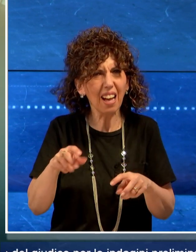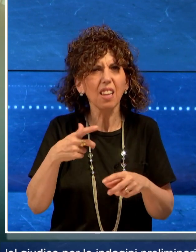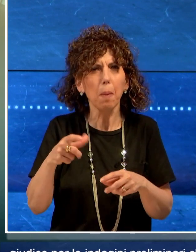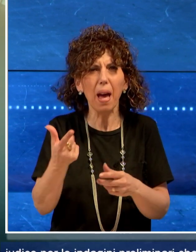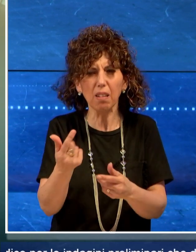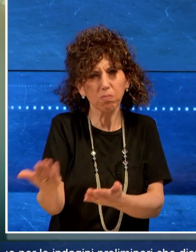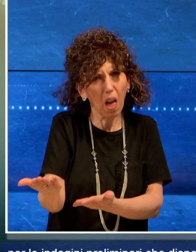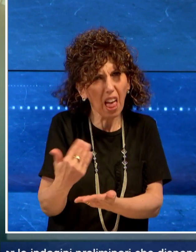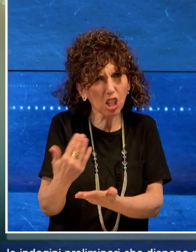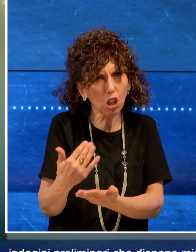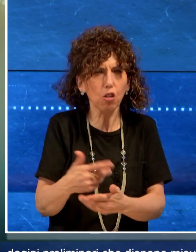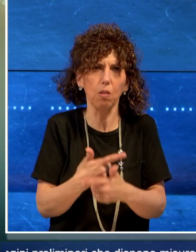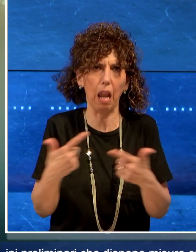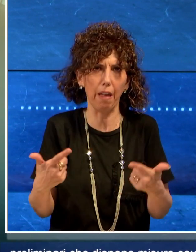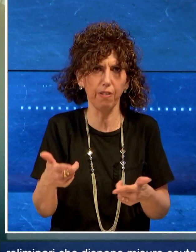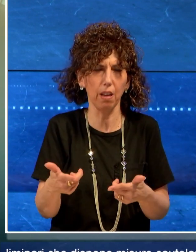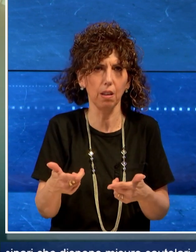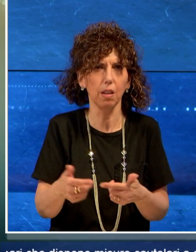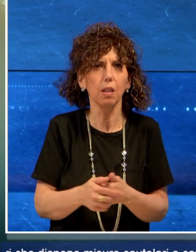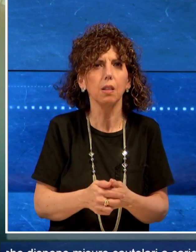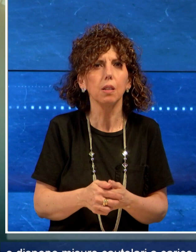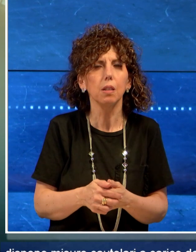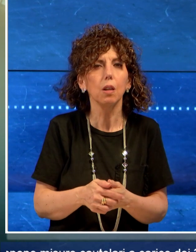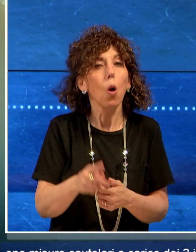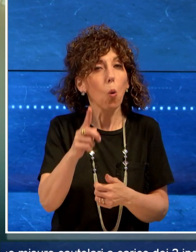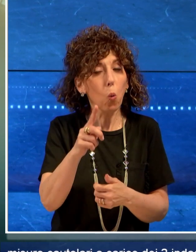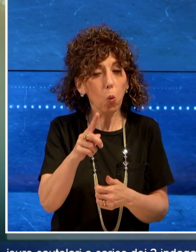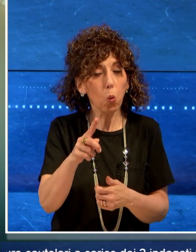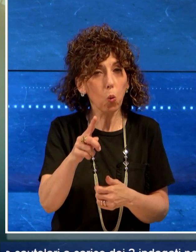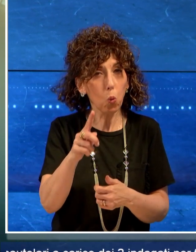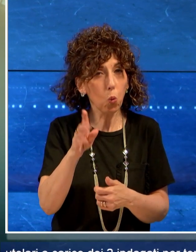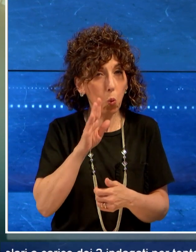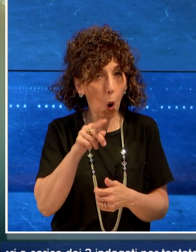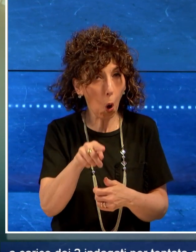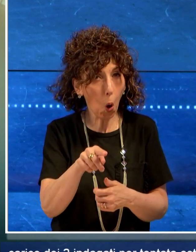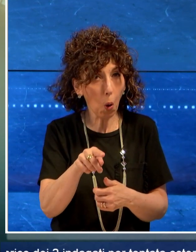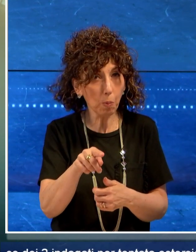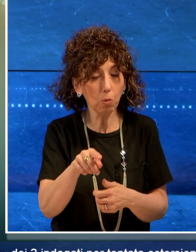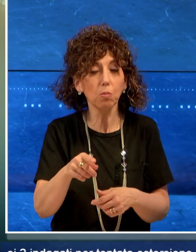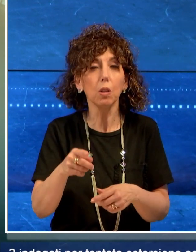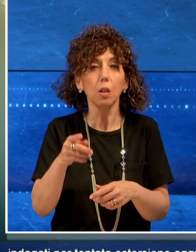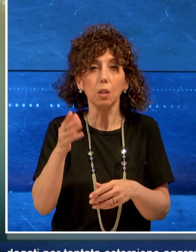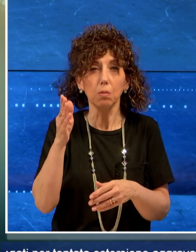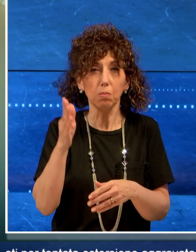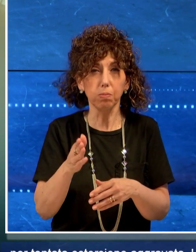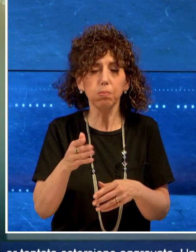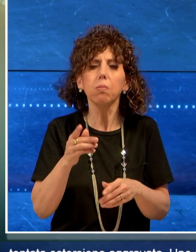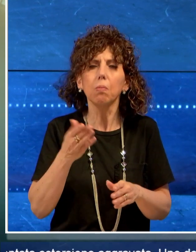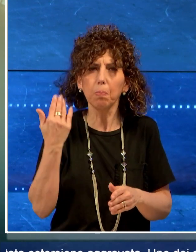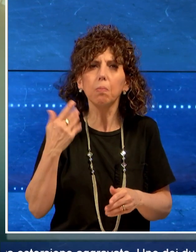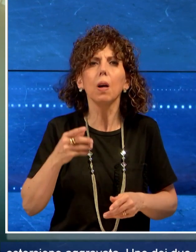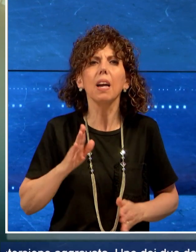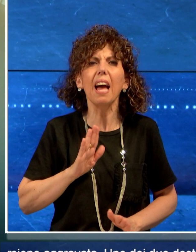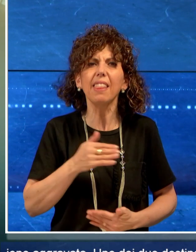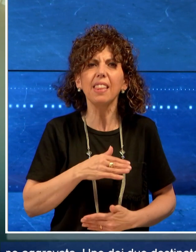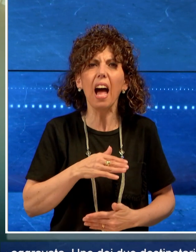estorsione aggravata. Uno dei due destinatari del provvedimento era candidato alla